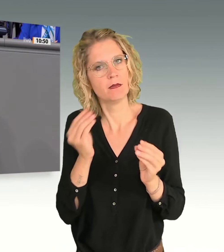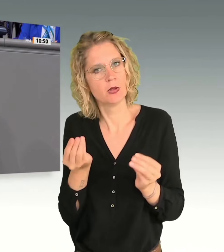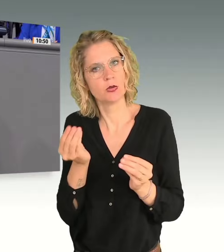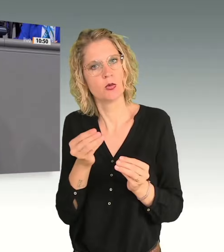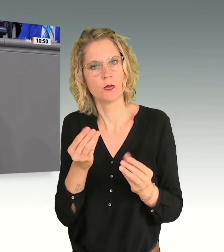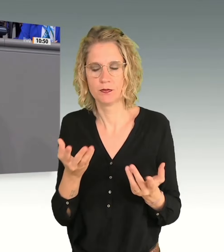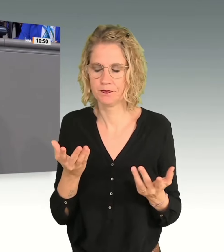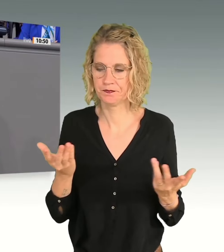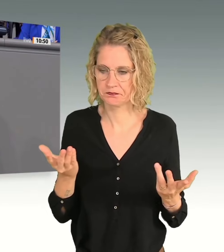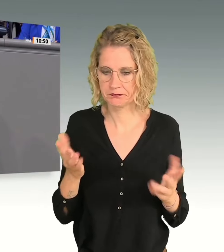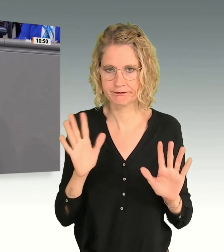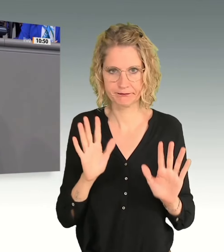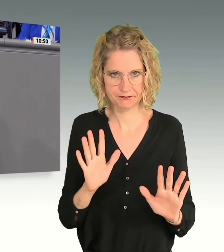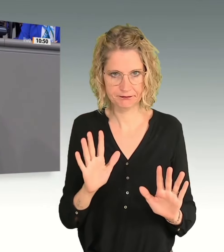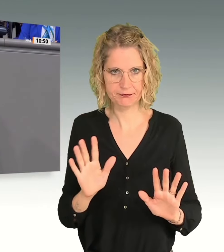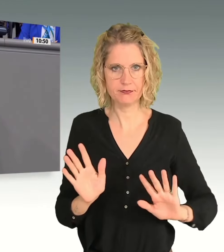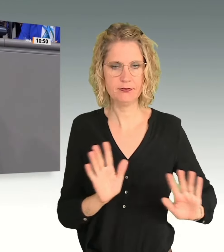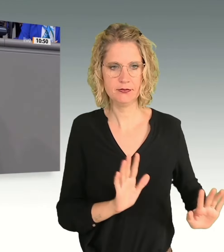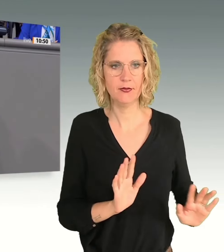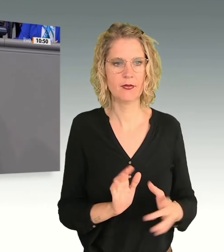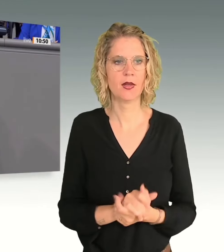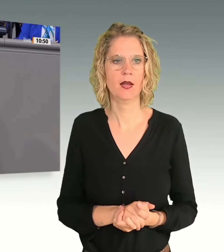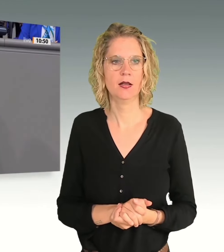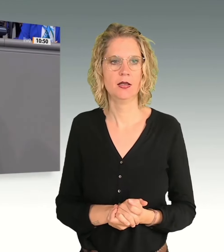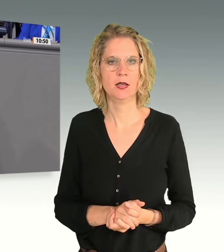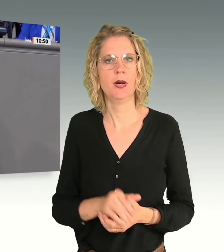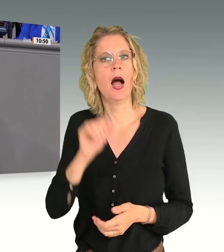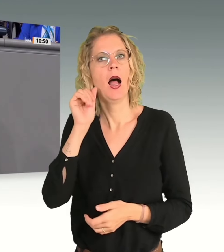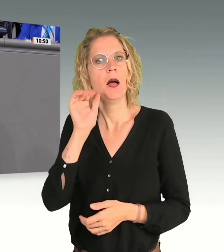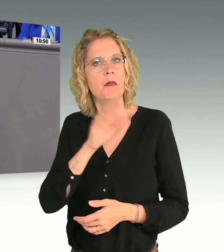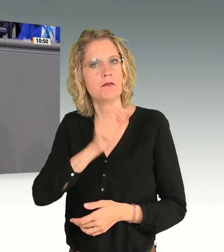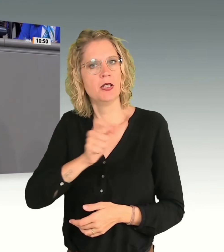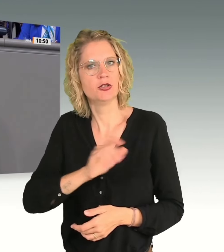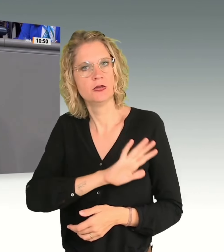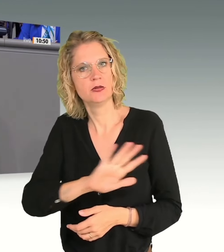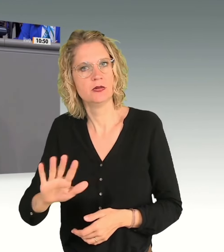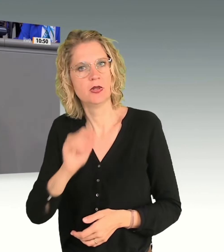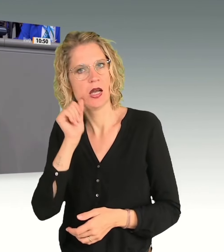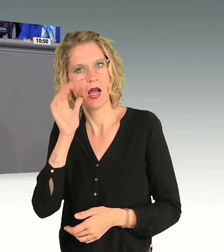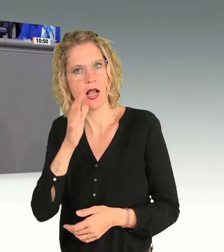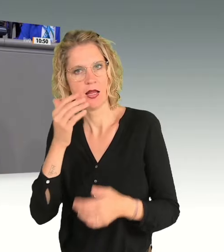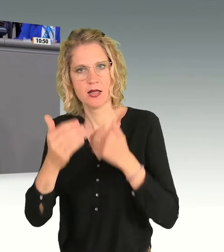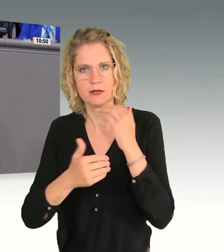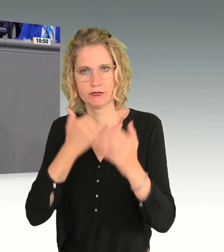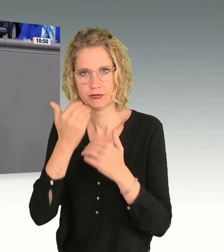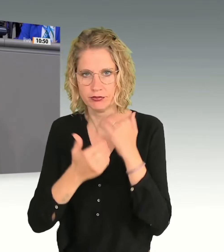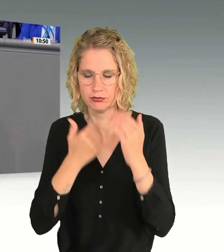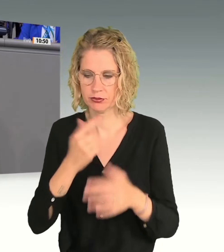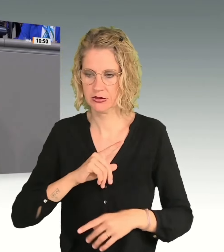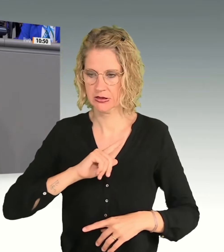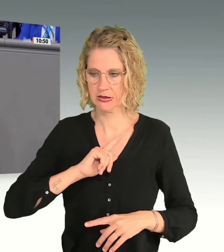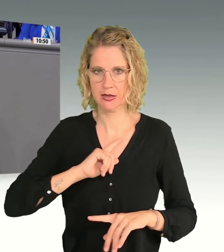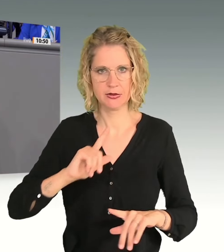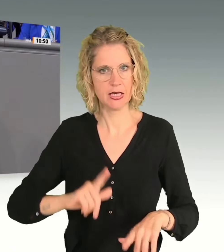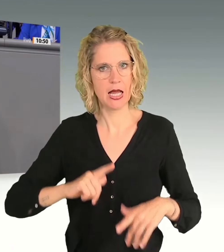indem ich mal aus der Realität, aus dem Alltag der Menschen berichte, den ich erlebt habe als